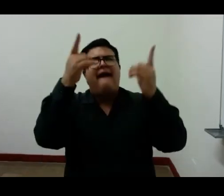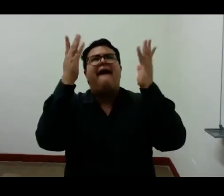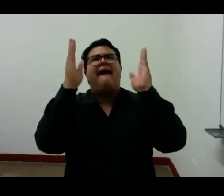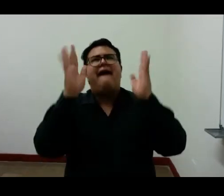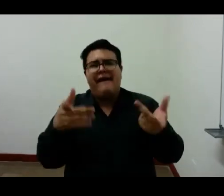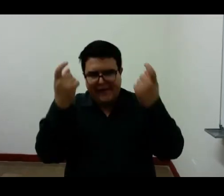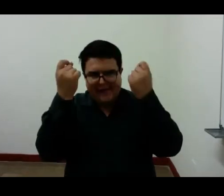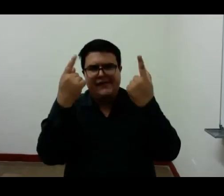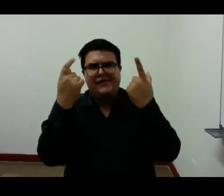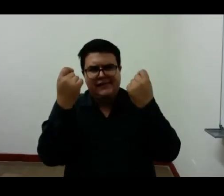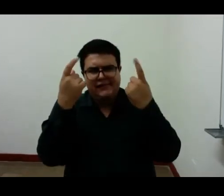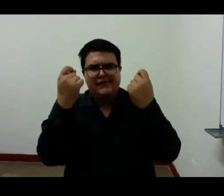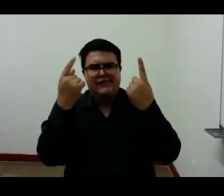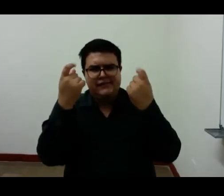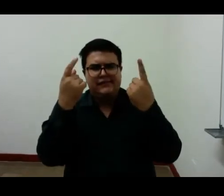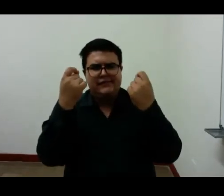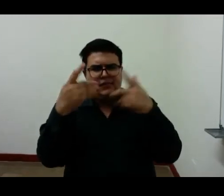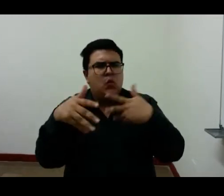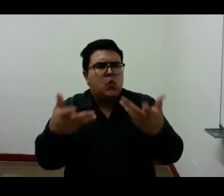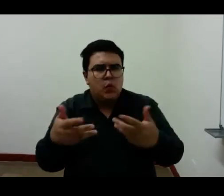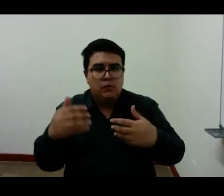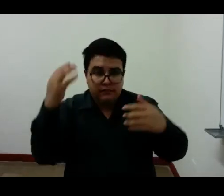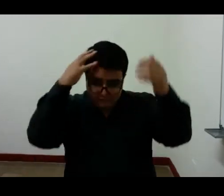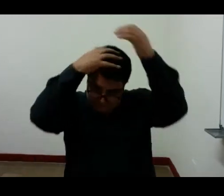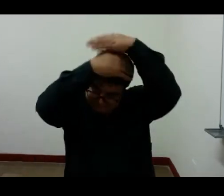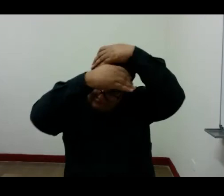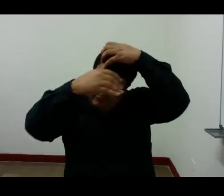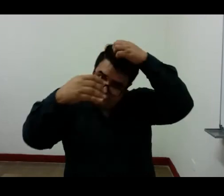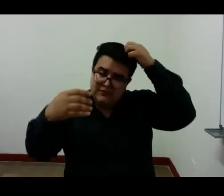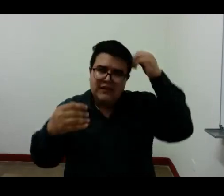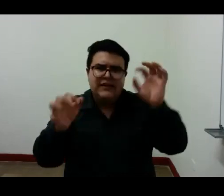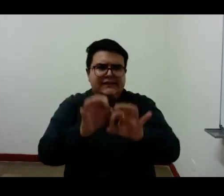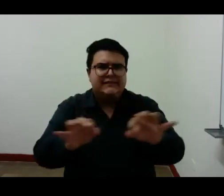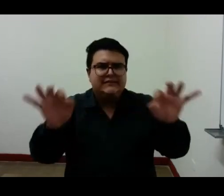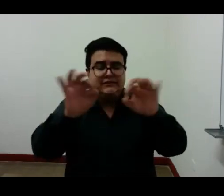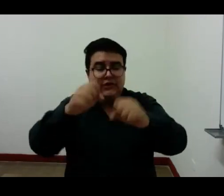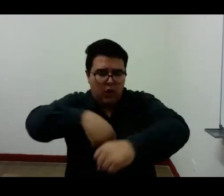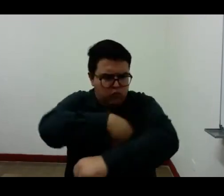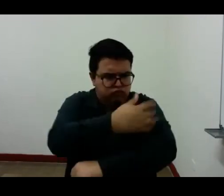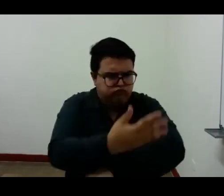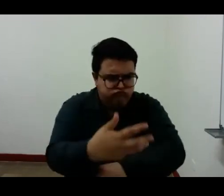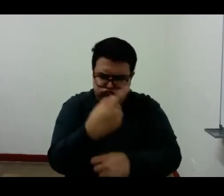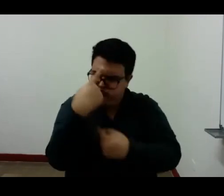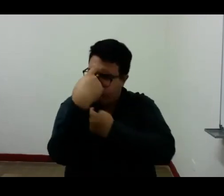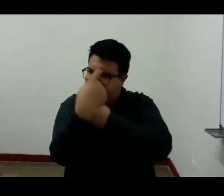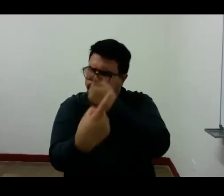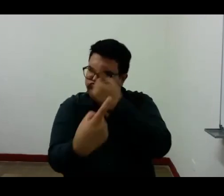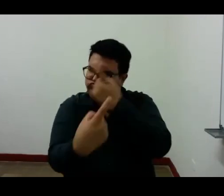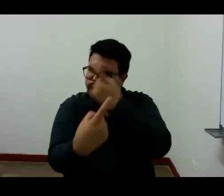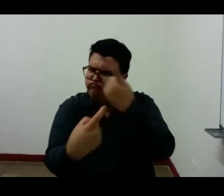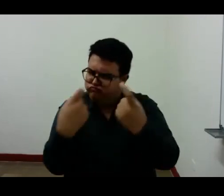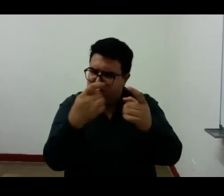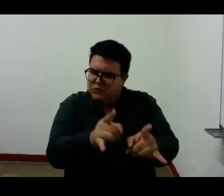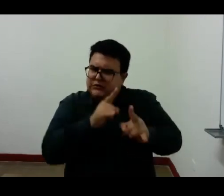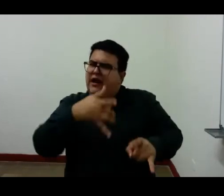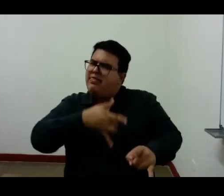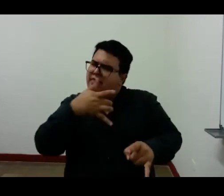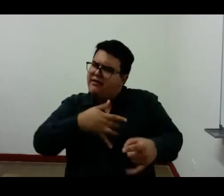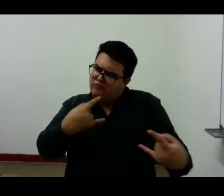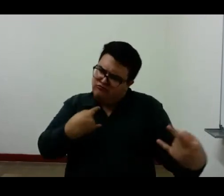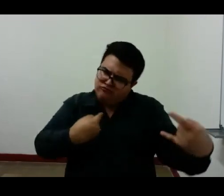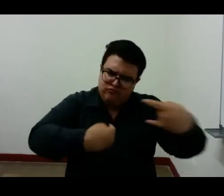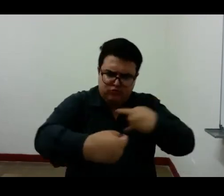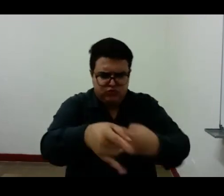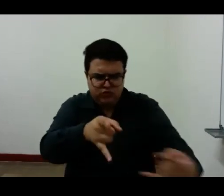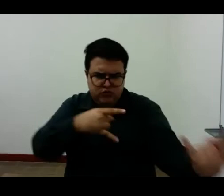a comprender la exploración del poema por intentar decir lo que siento eso